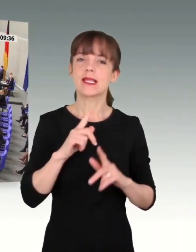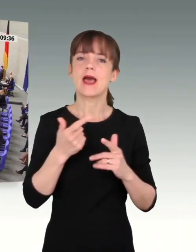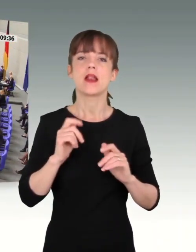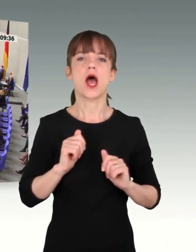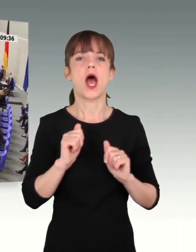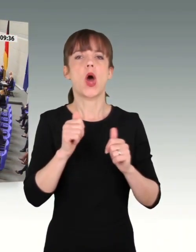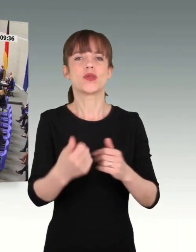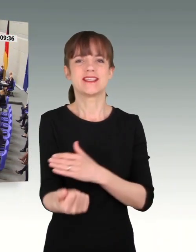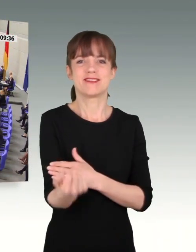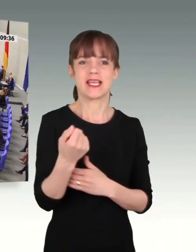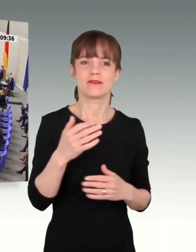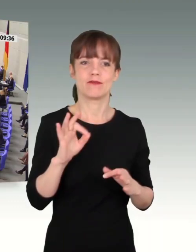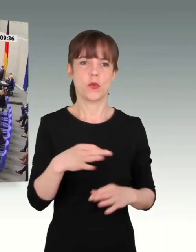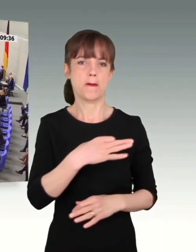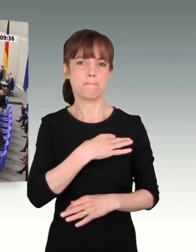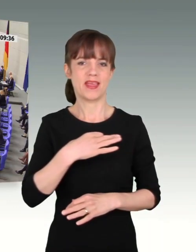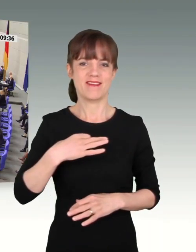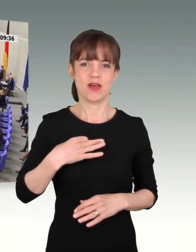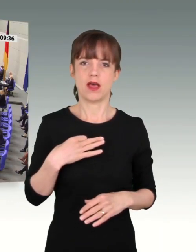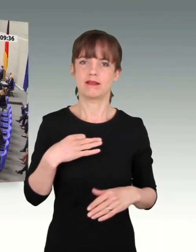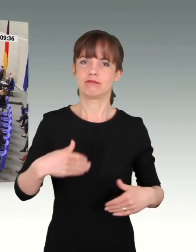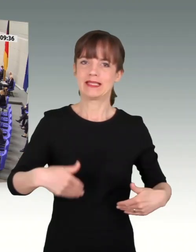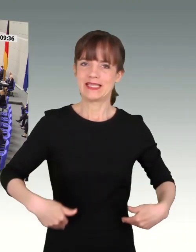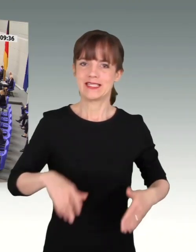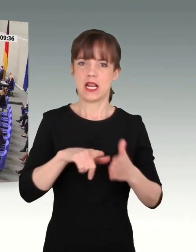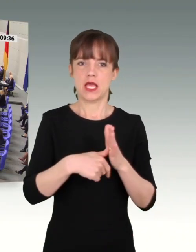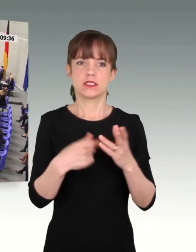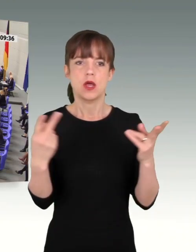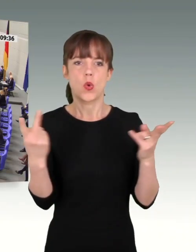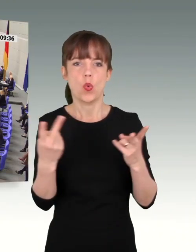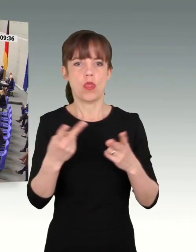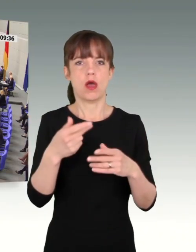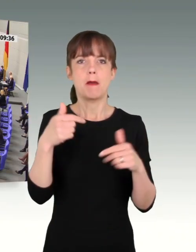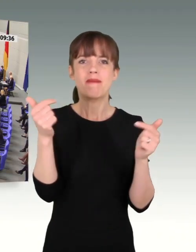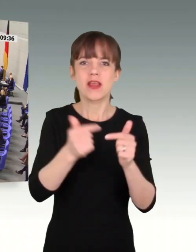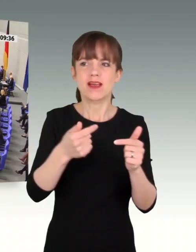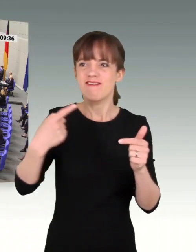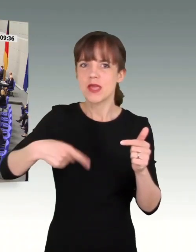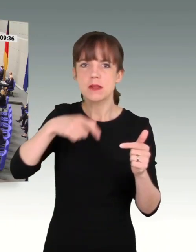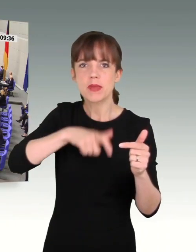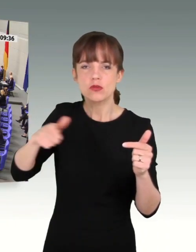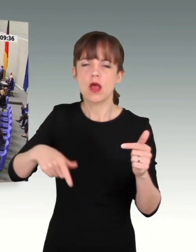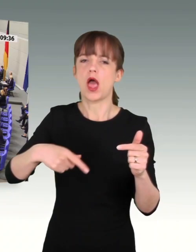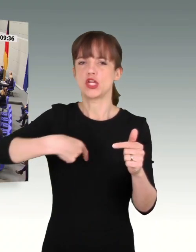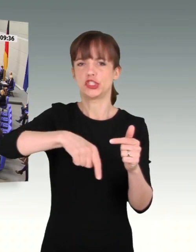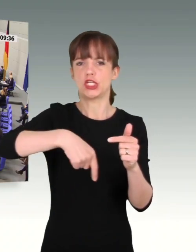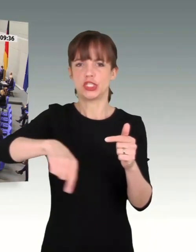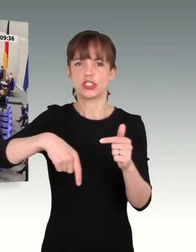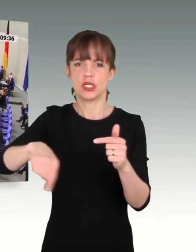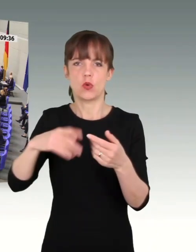für Privatdienstleister und keine Lückenfüller für die Pflege oder andere Sektoren, in denen ihre Politik versagt.